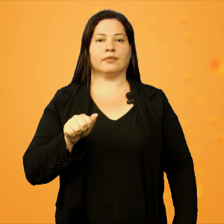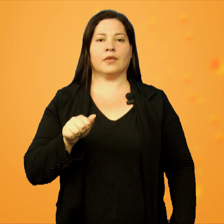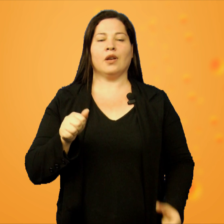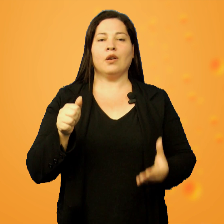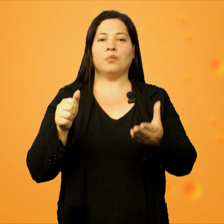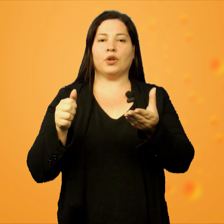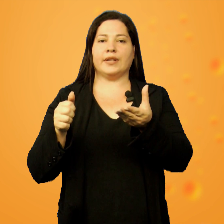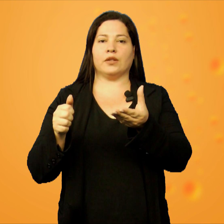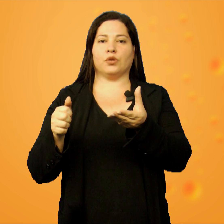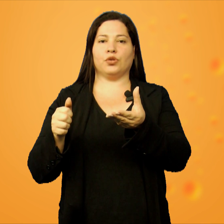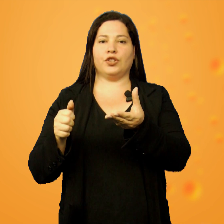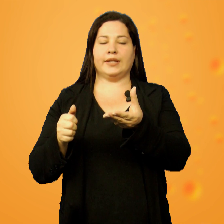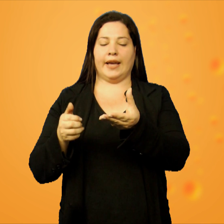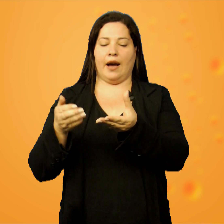Processo judicial.